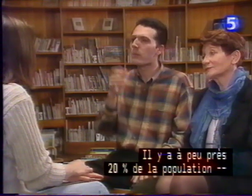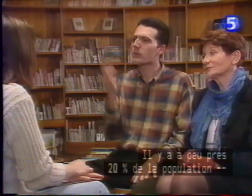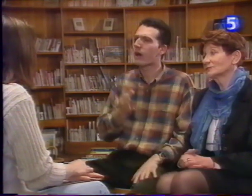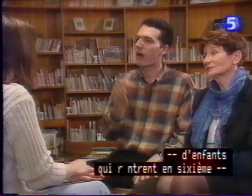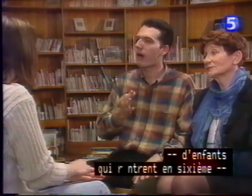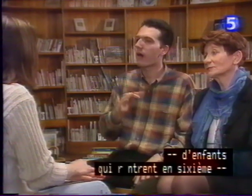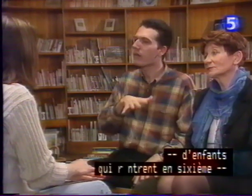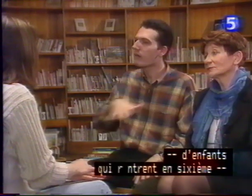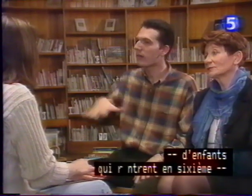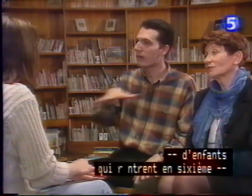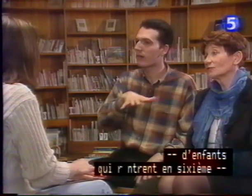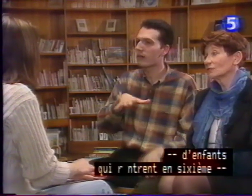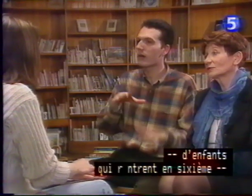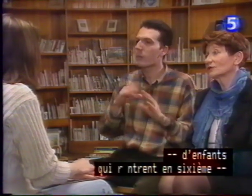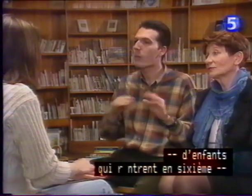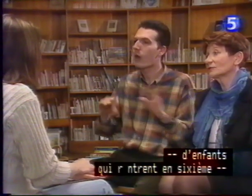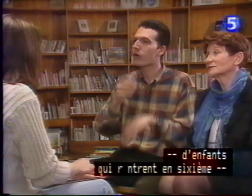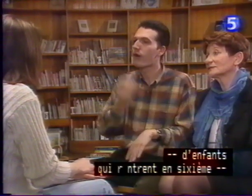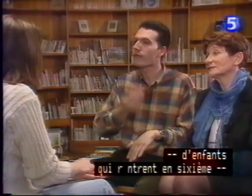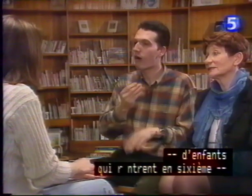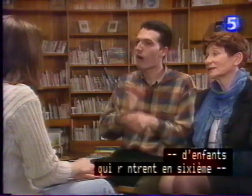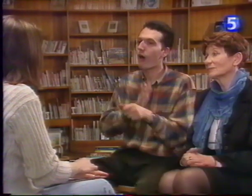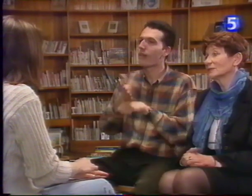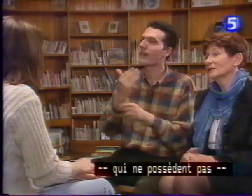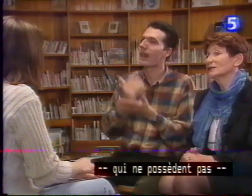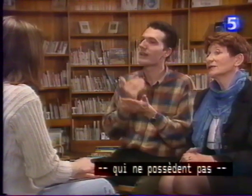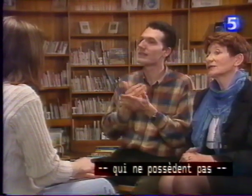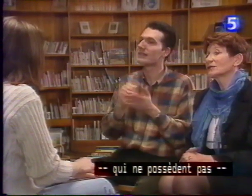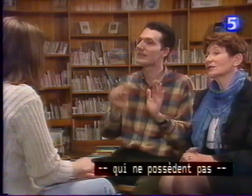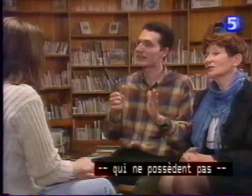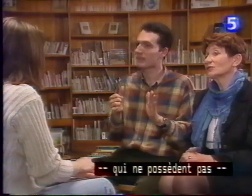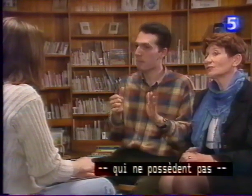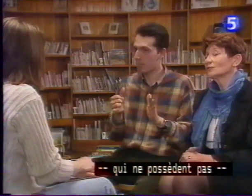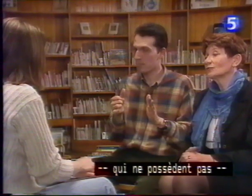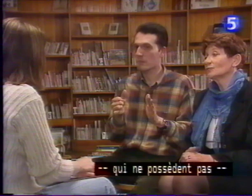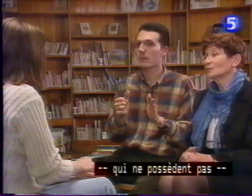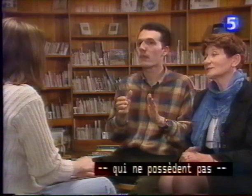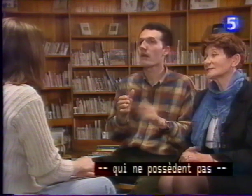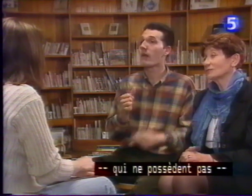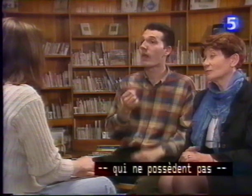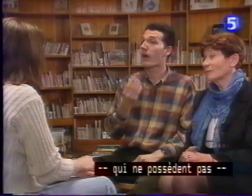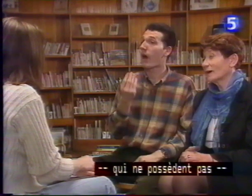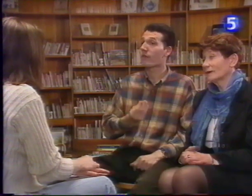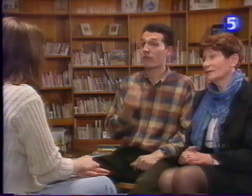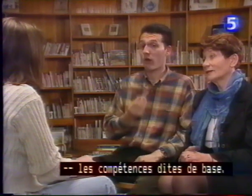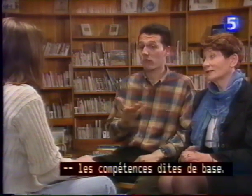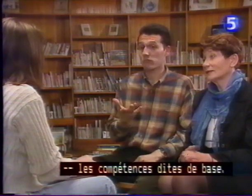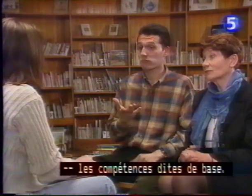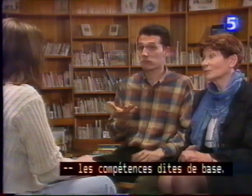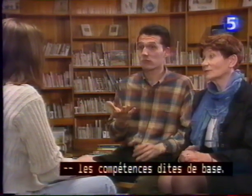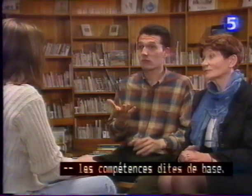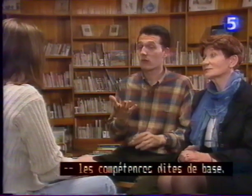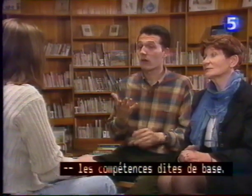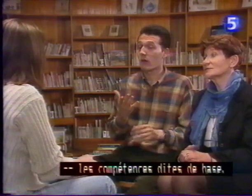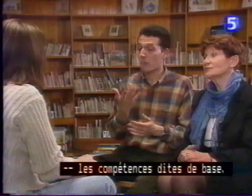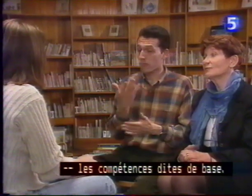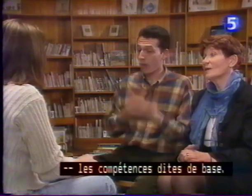d'enfants qui rentrent en sixième, qui ne possèdent pas les compétences dites de base,